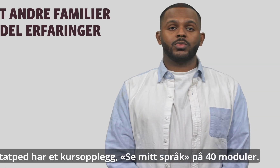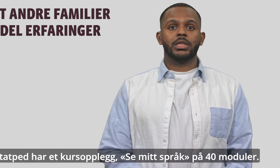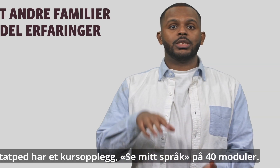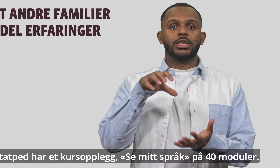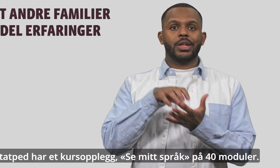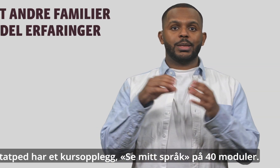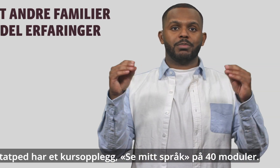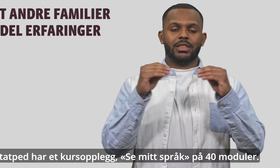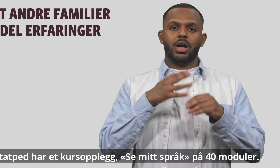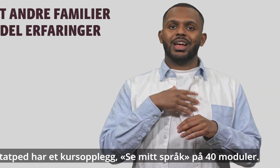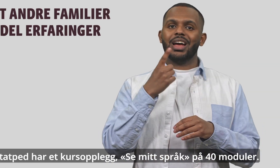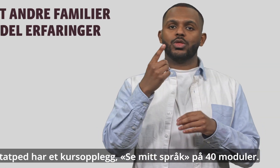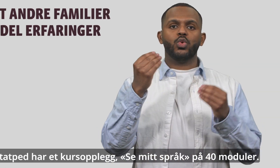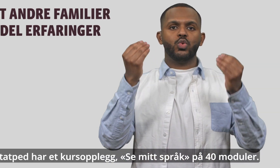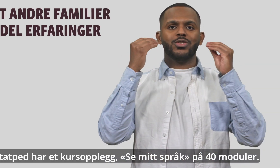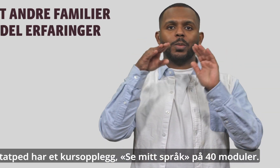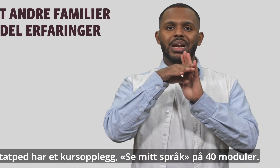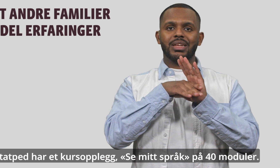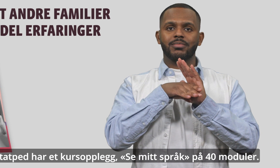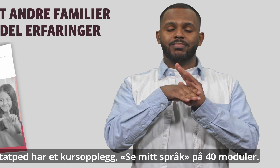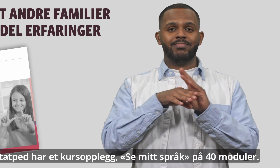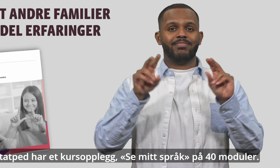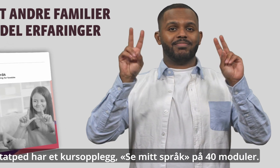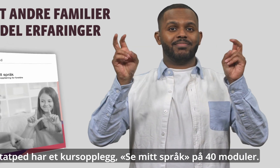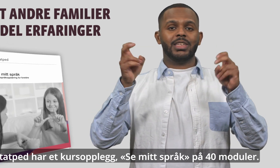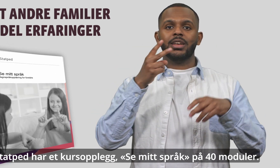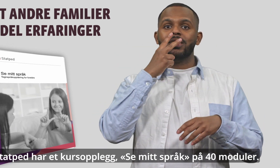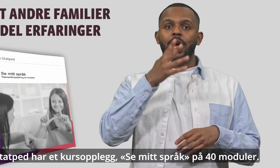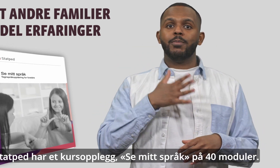Statped har et kursopplegg «Se mitt språk» på 40 moduler. 16.